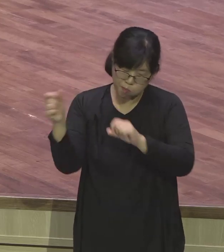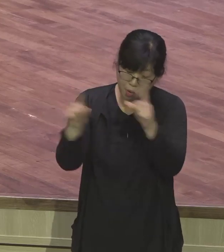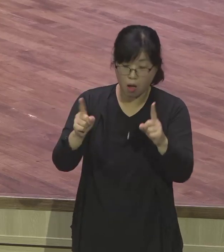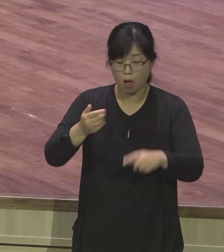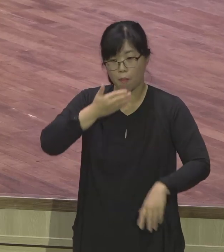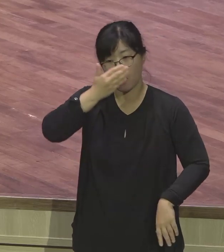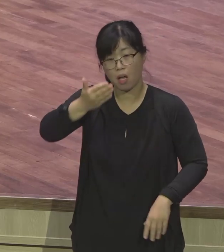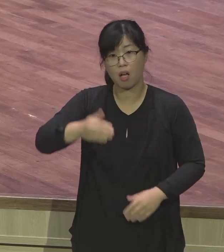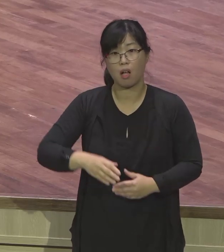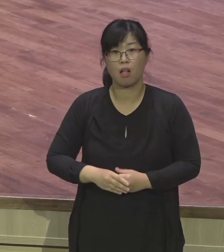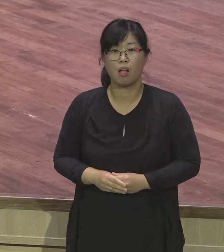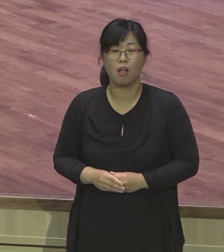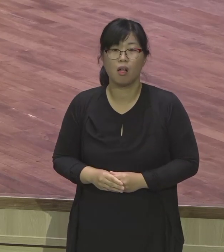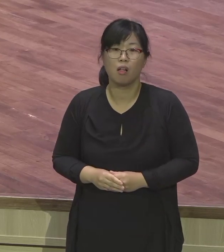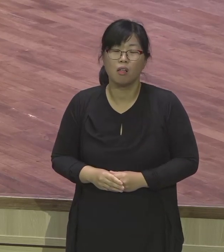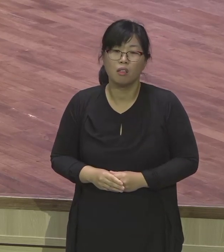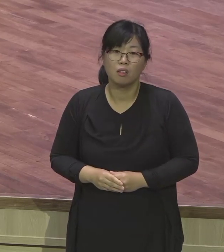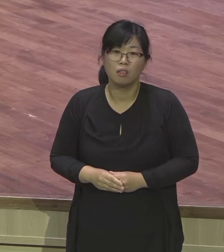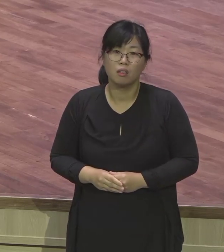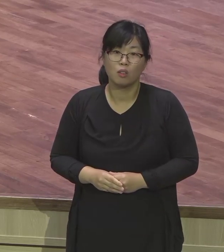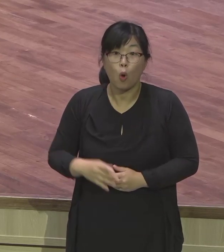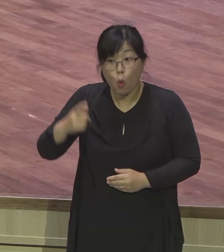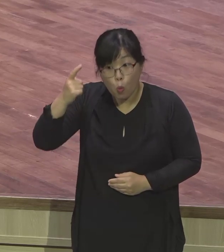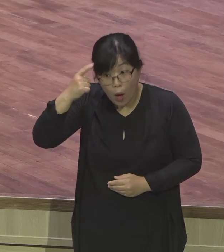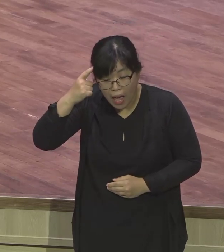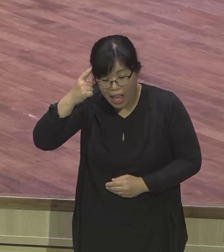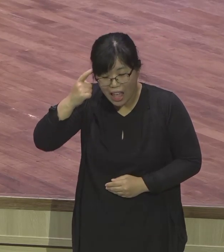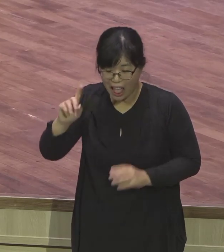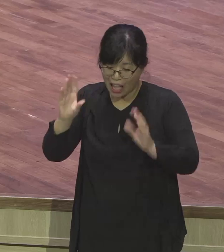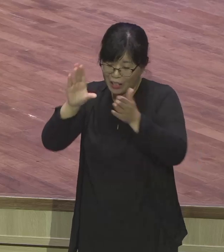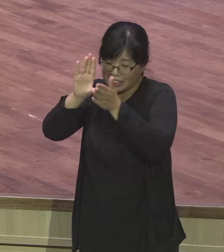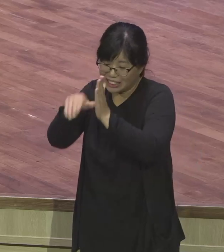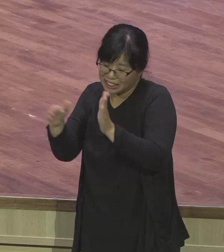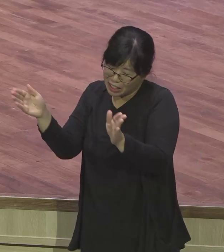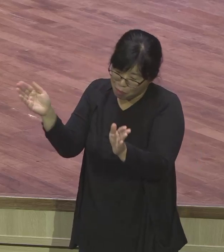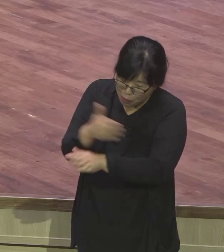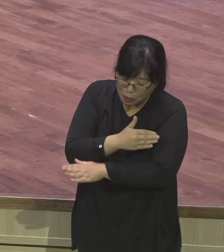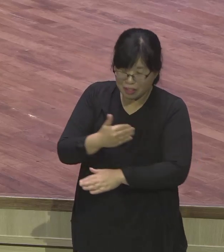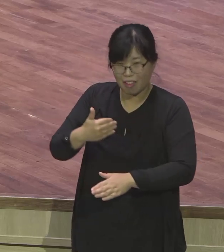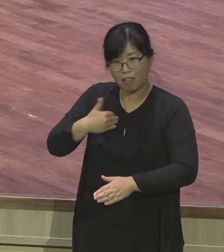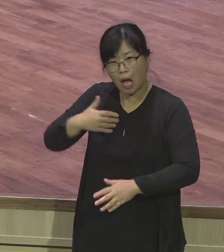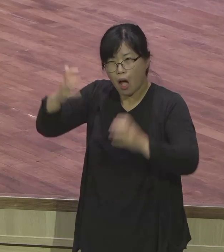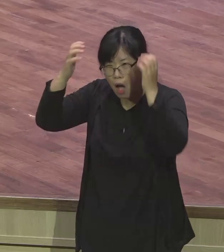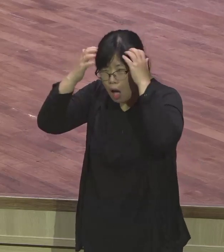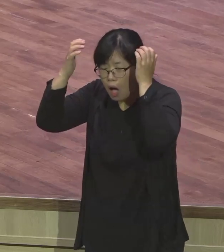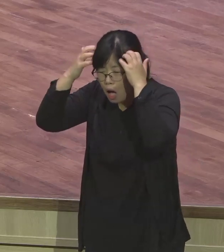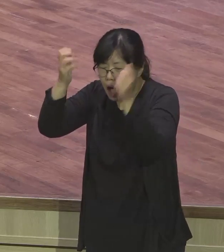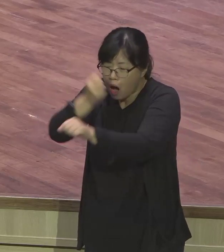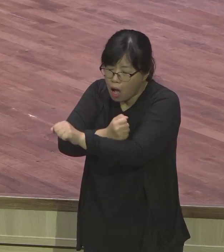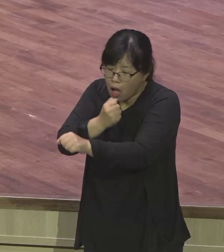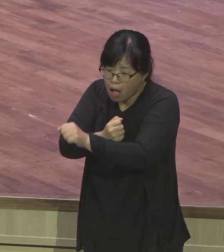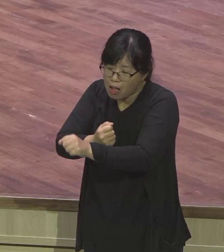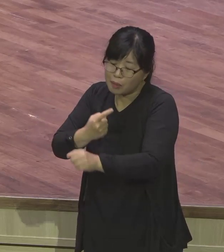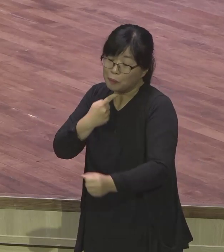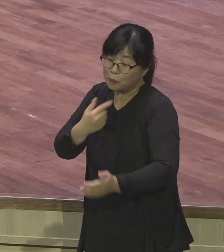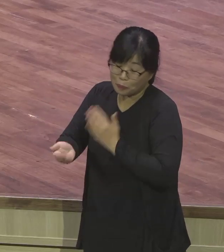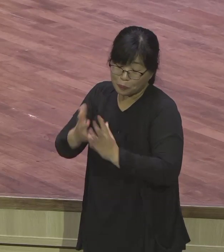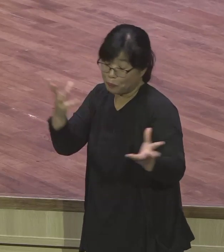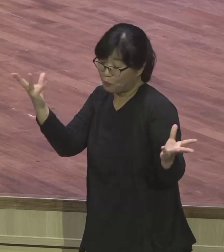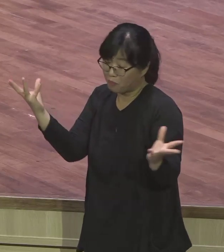그런 것을 하도 어려서부터 당해가지고 경험하고 이렇게 세계모음을 할 줄 몰랐는데 하나님 이거